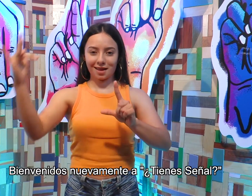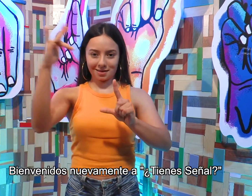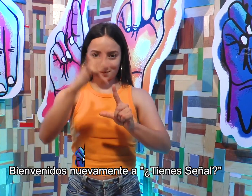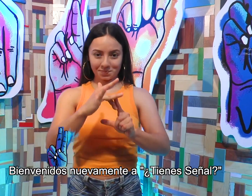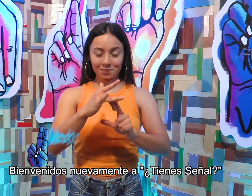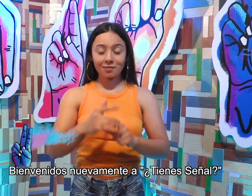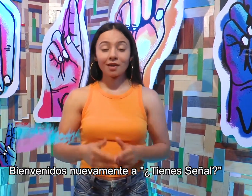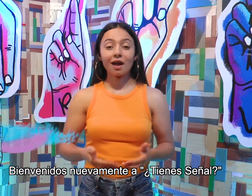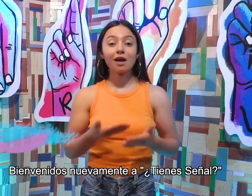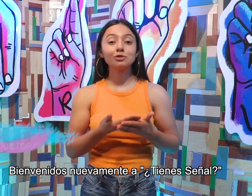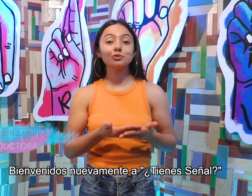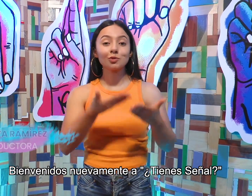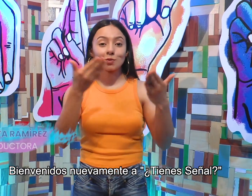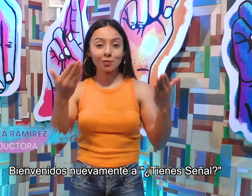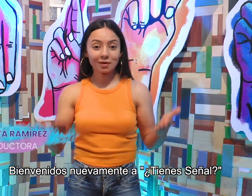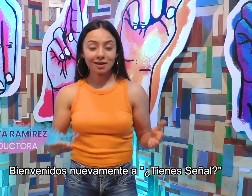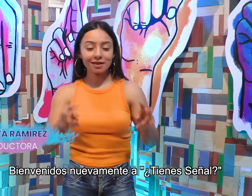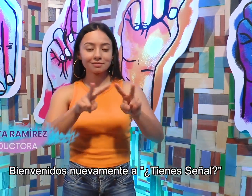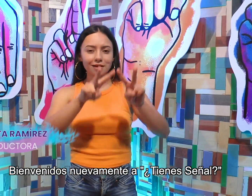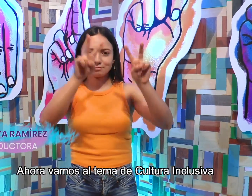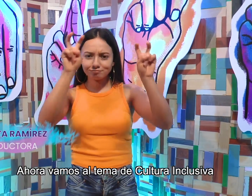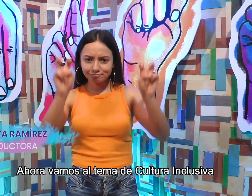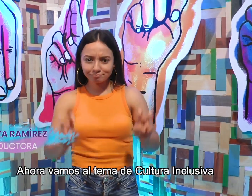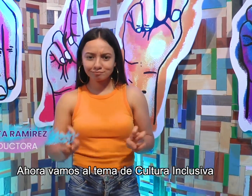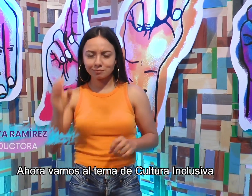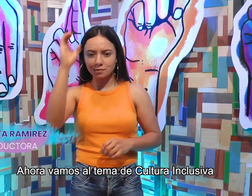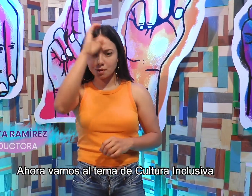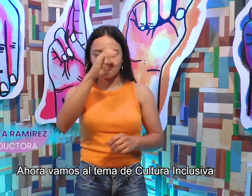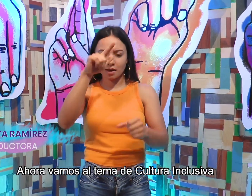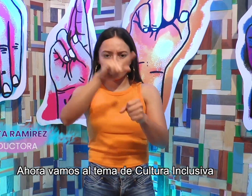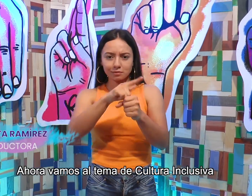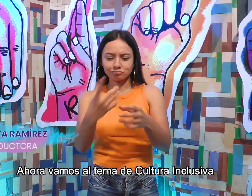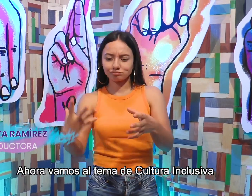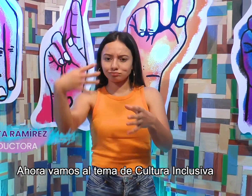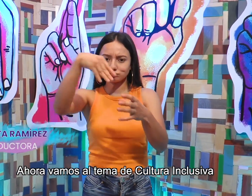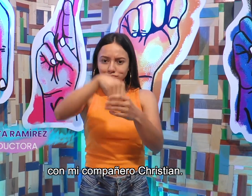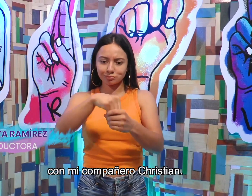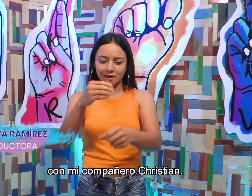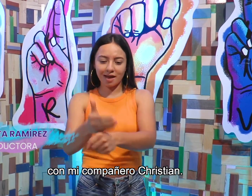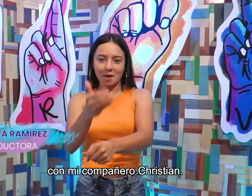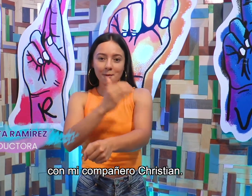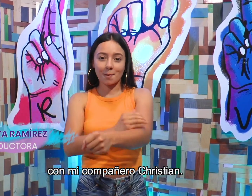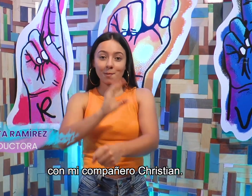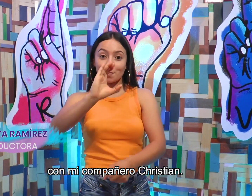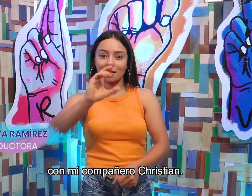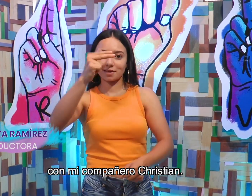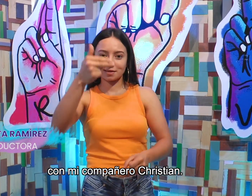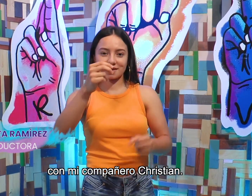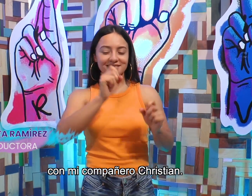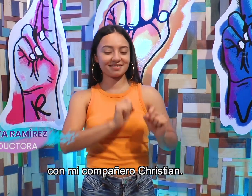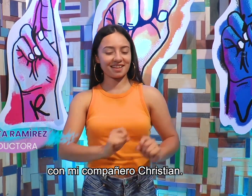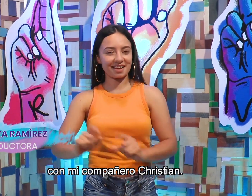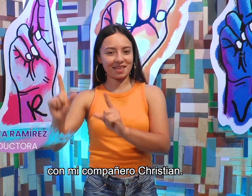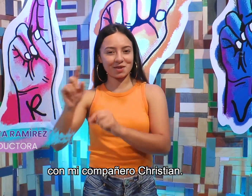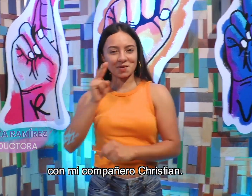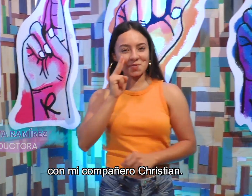Bienvenidos nuevamente a Tienes Señal. Ahora vamos al tema de cultura inclusiva con mi compañero Cristian.